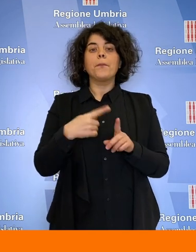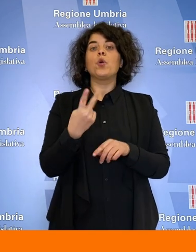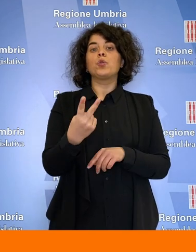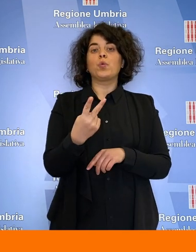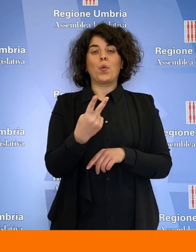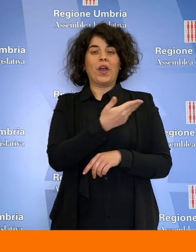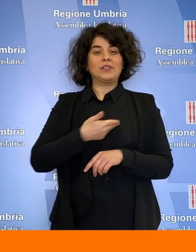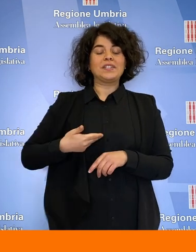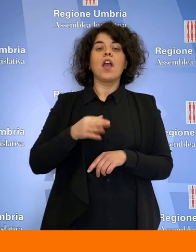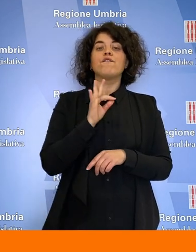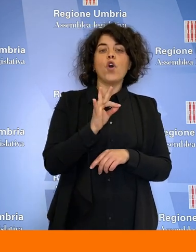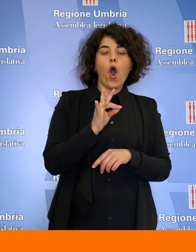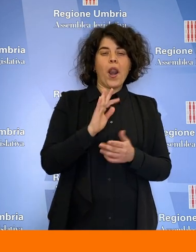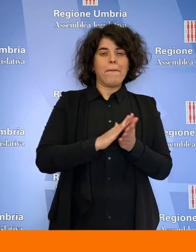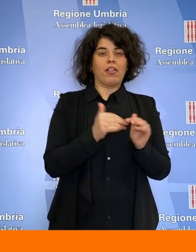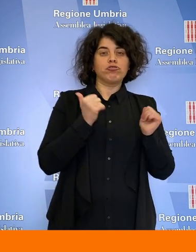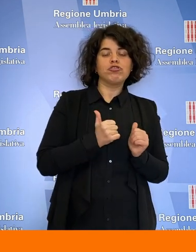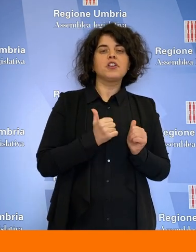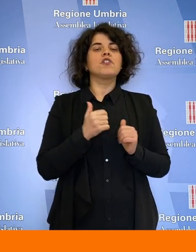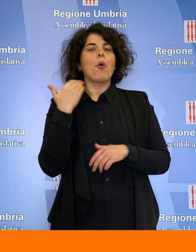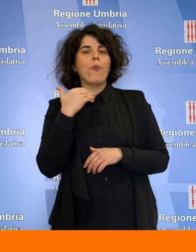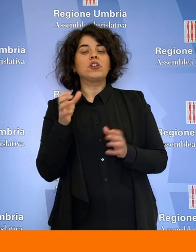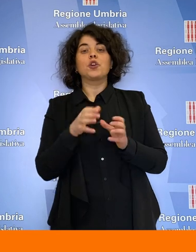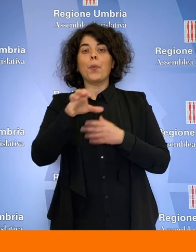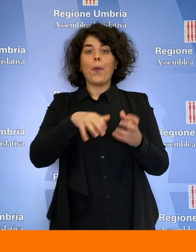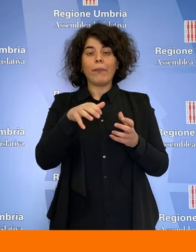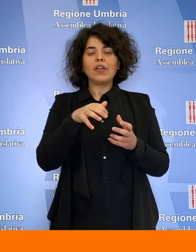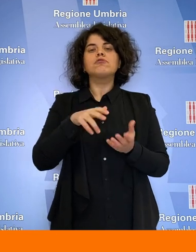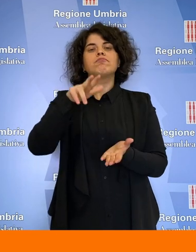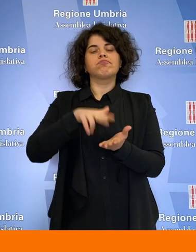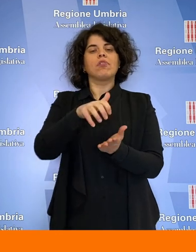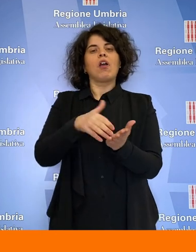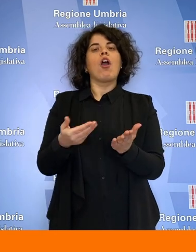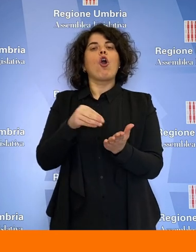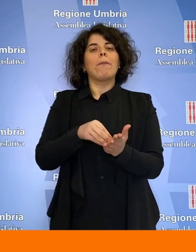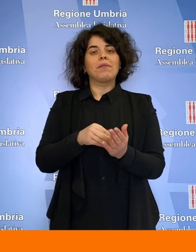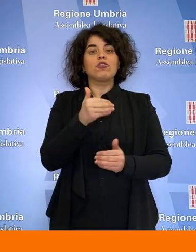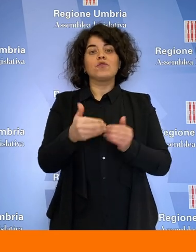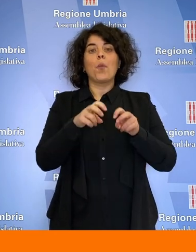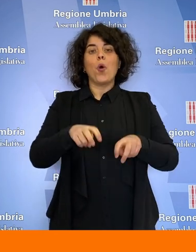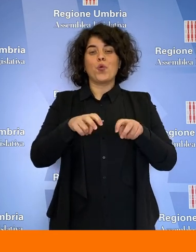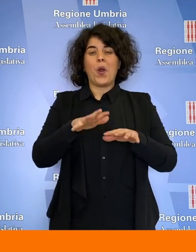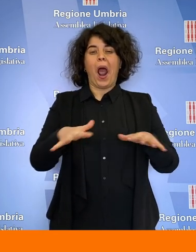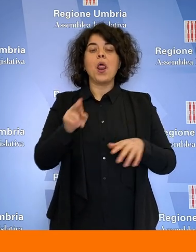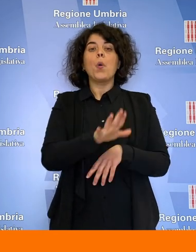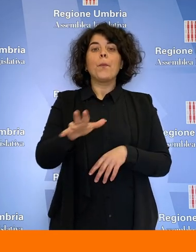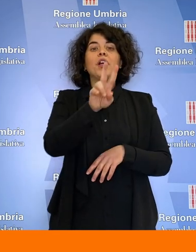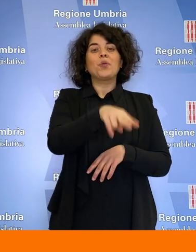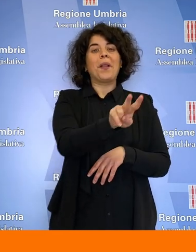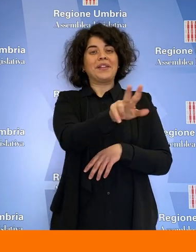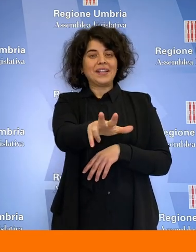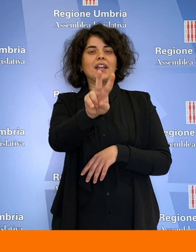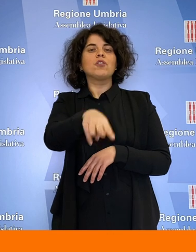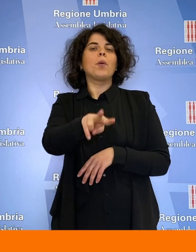consiglieri Fora, Patto Civico e Porzi Gruppo Misto, il complemento di sviluppo rurale dell'Umbria 2023-2027,